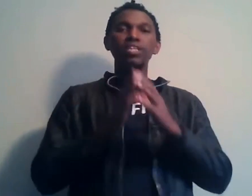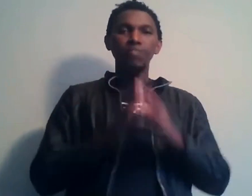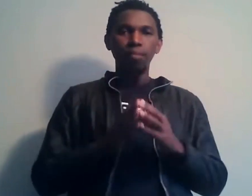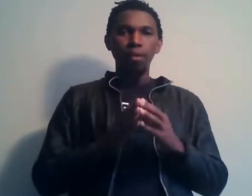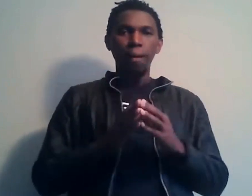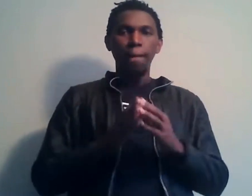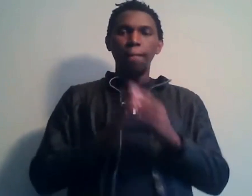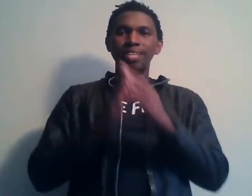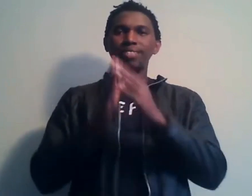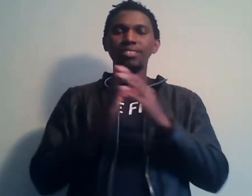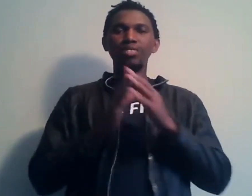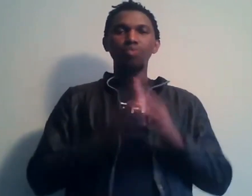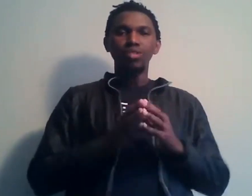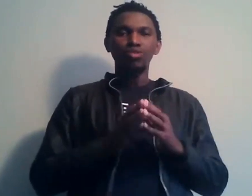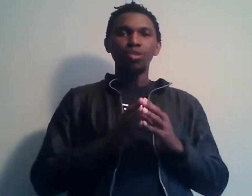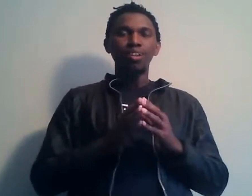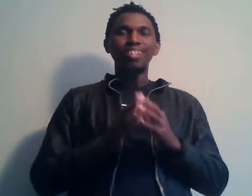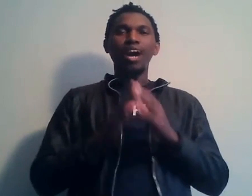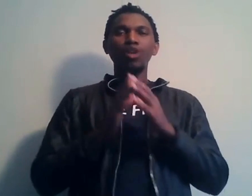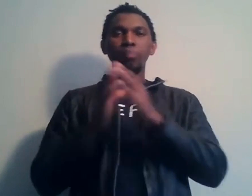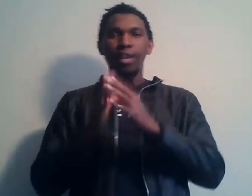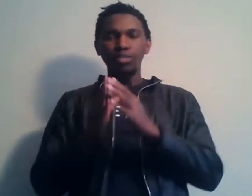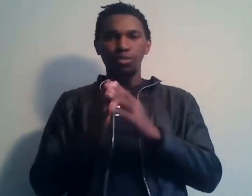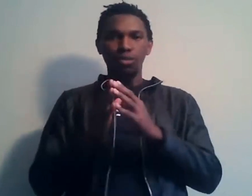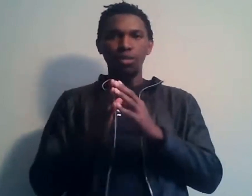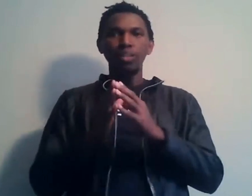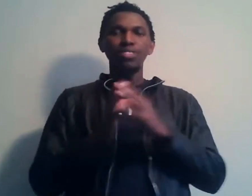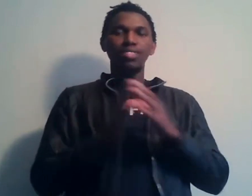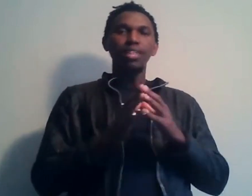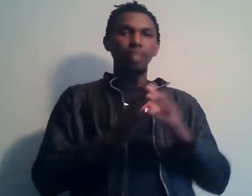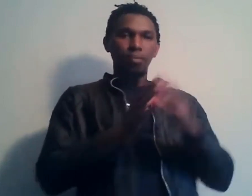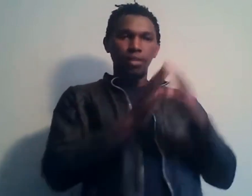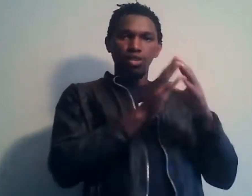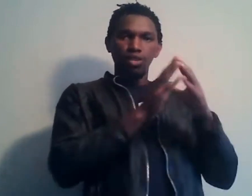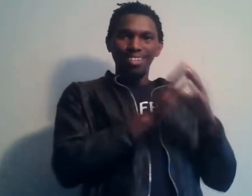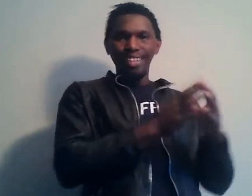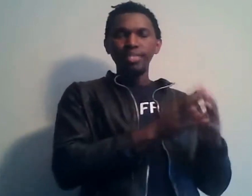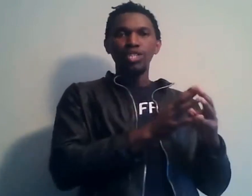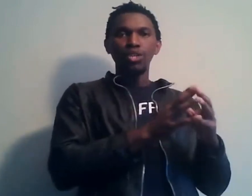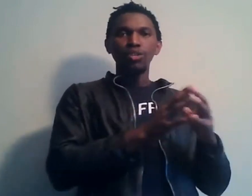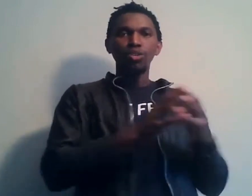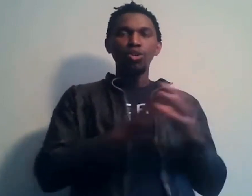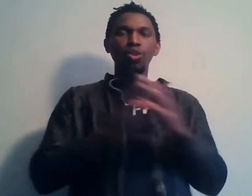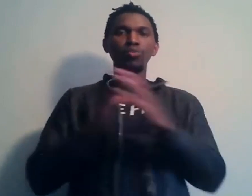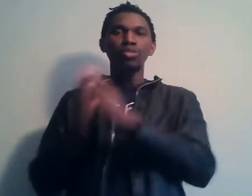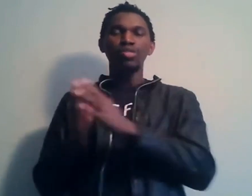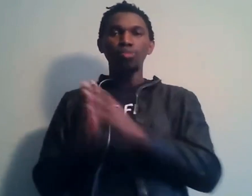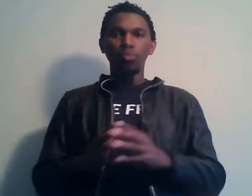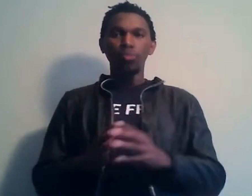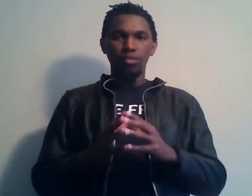évidemment, cette situation n'arrange personne, c'est-à-dire les dirigeants comme ceux qui s'y opposent.